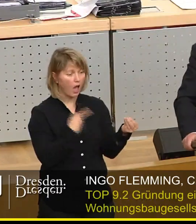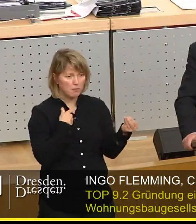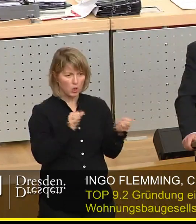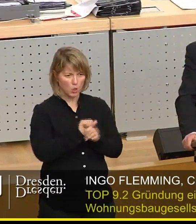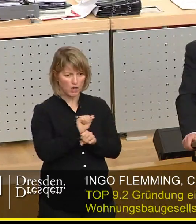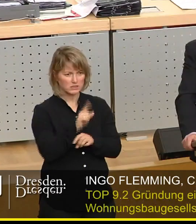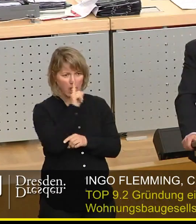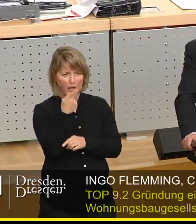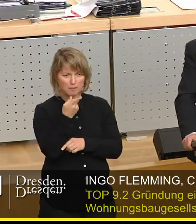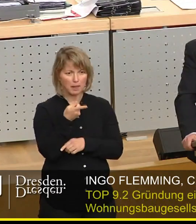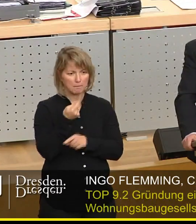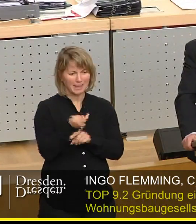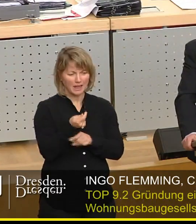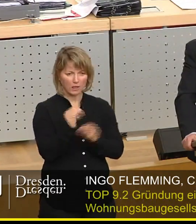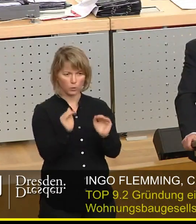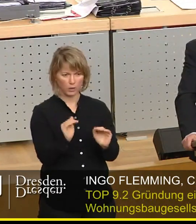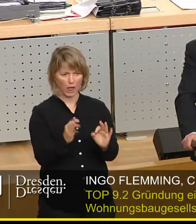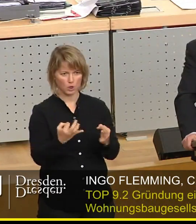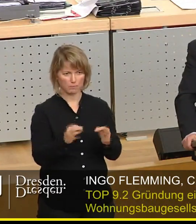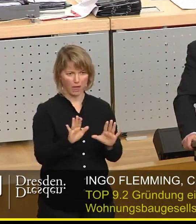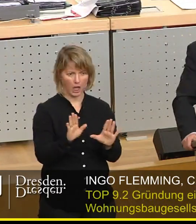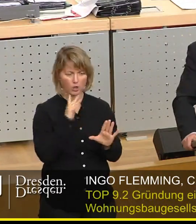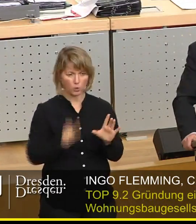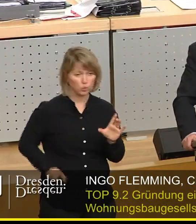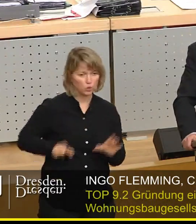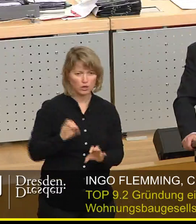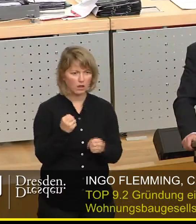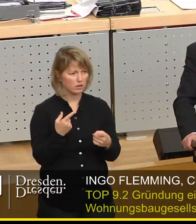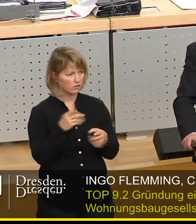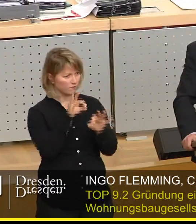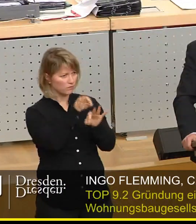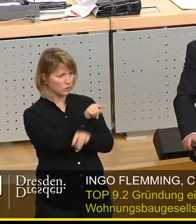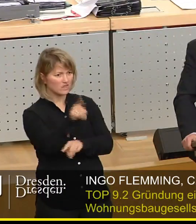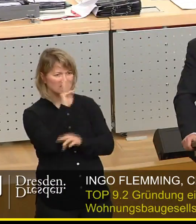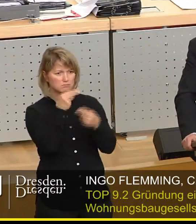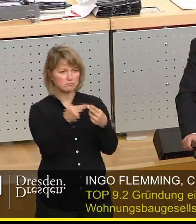auf moderate Mieten angewiesen sind? Da erlebe ich hier von Ihrer Seite keine Antworten.